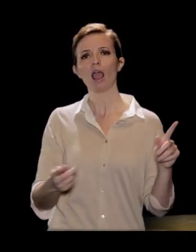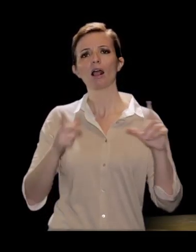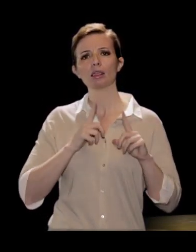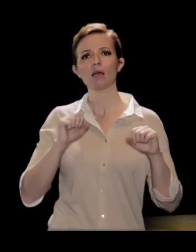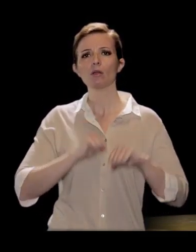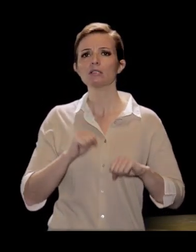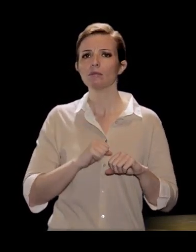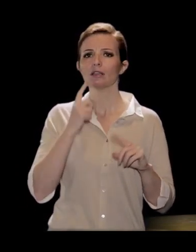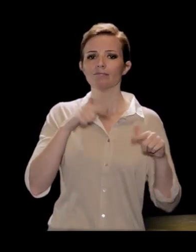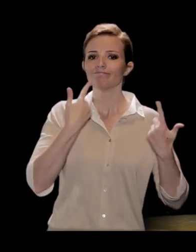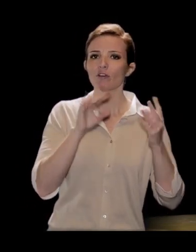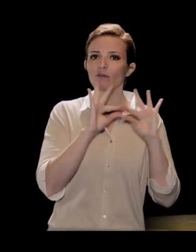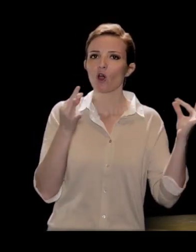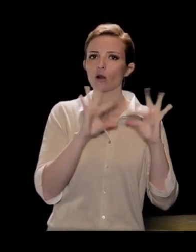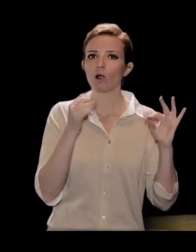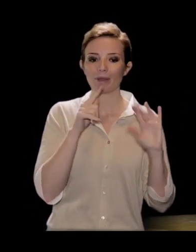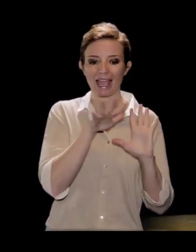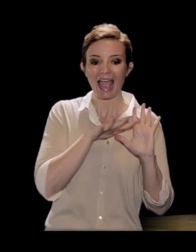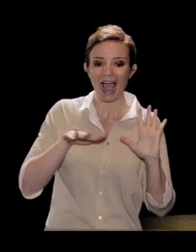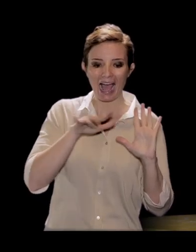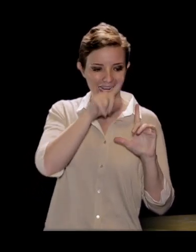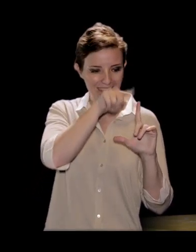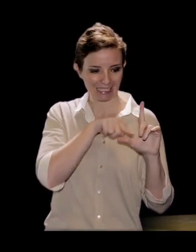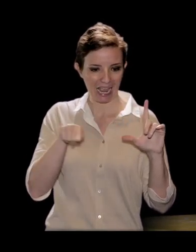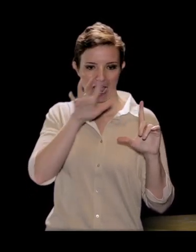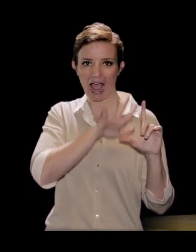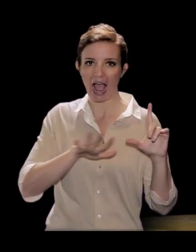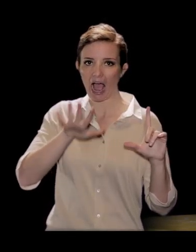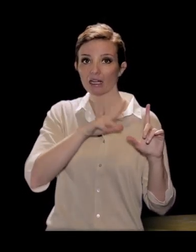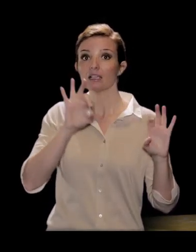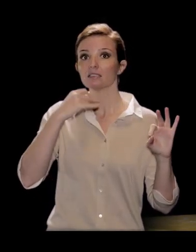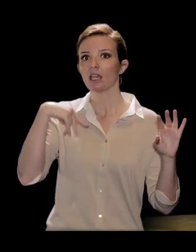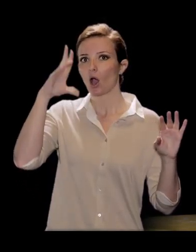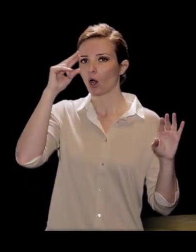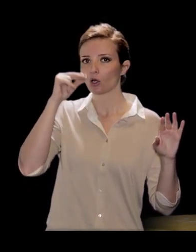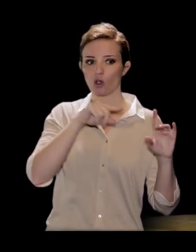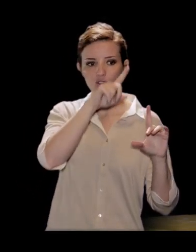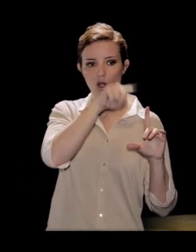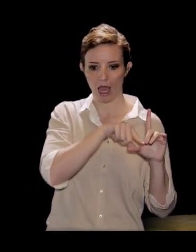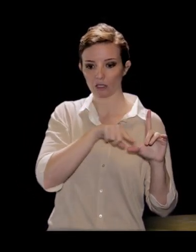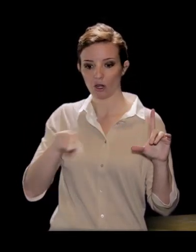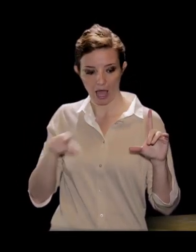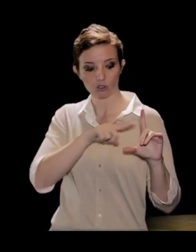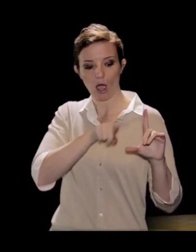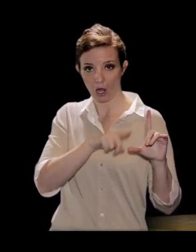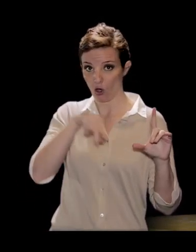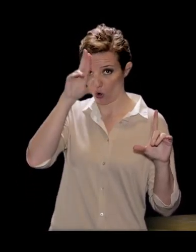formula relativa all'area di un triangolo note le misure di due lati e dell'angolo compreso. Prendiamo in considerazione il